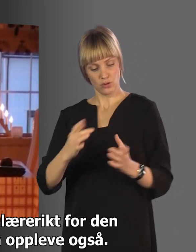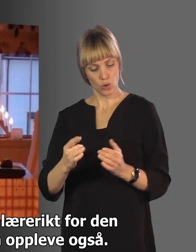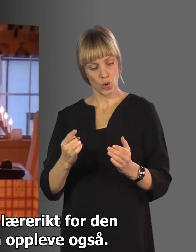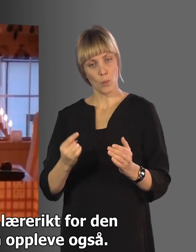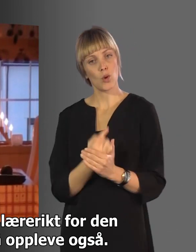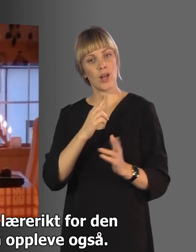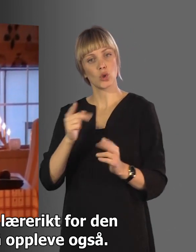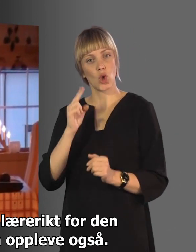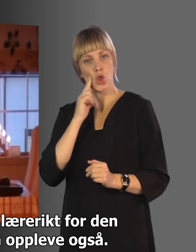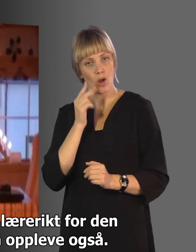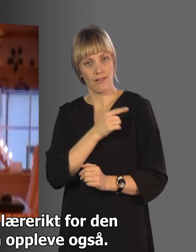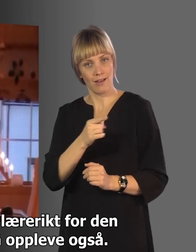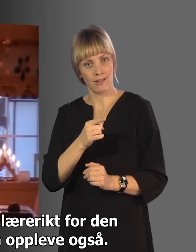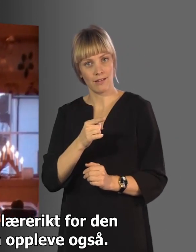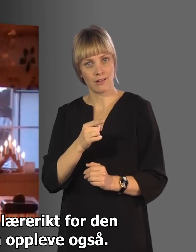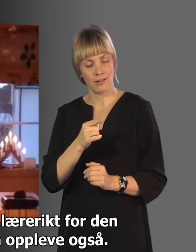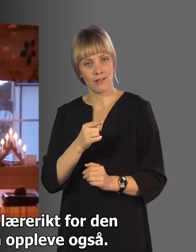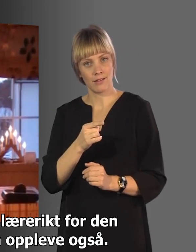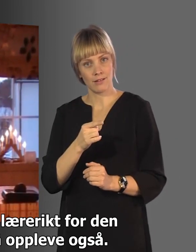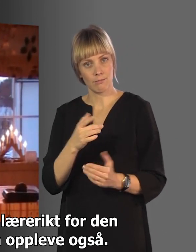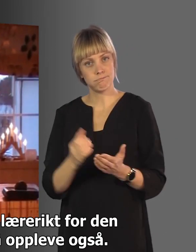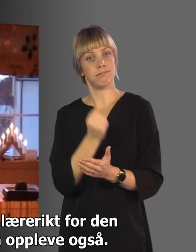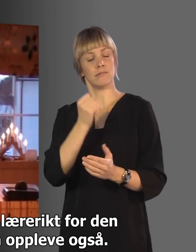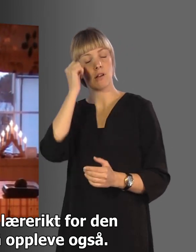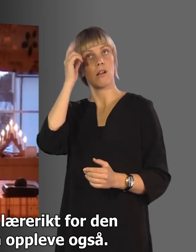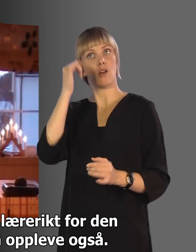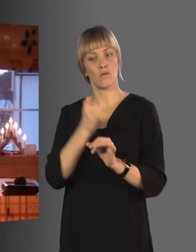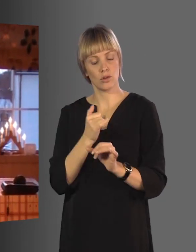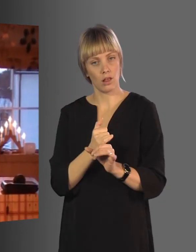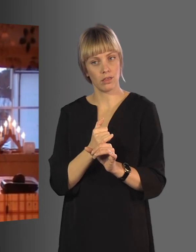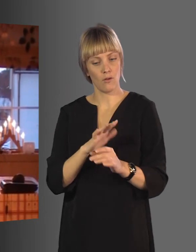Og det kan jo være lærerikt for den som er minoriteten ble også.